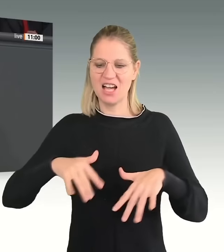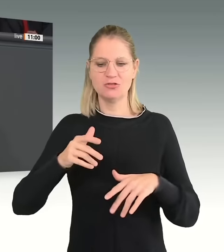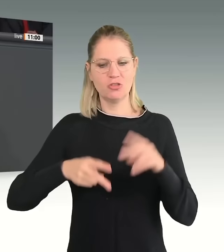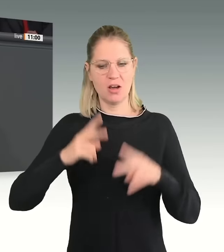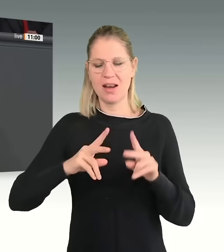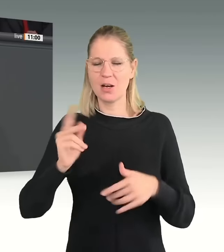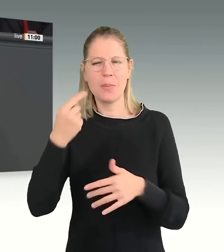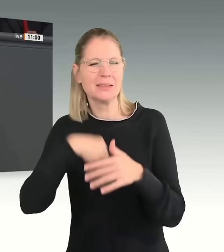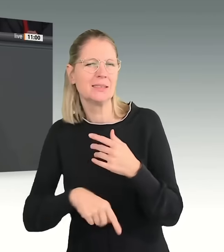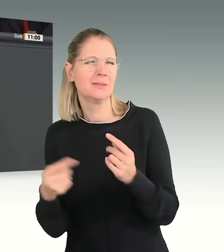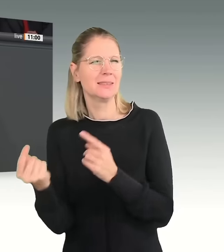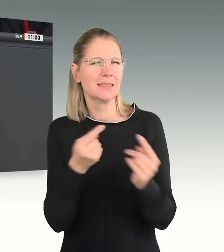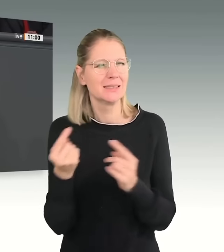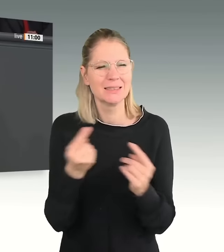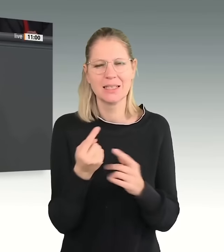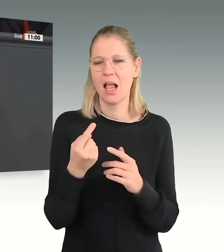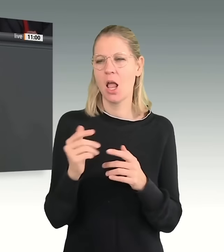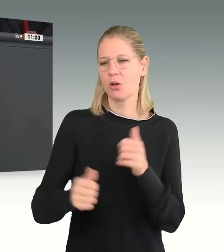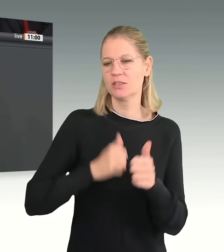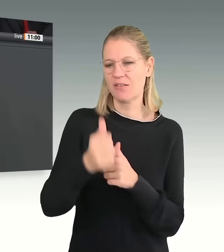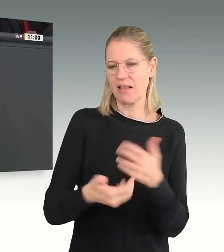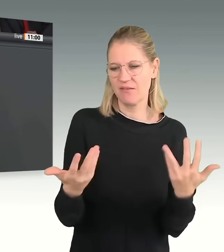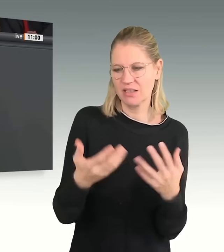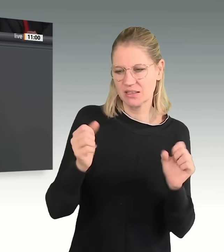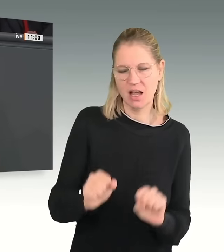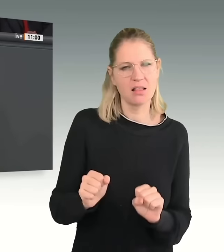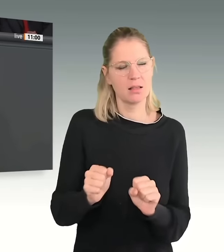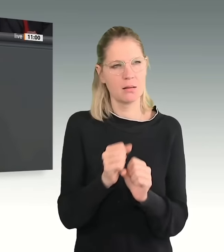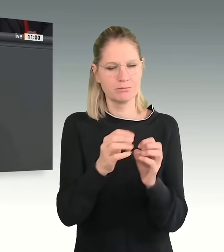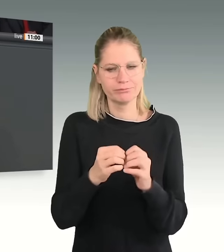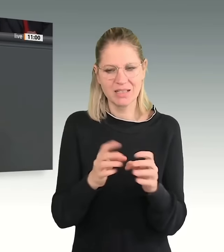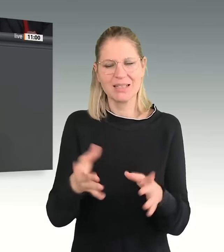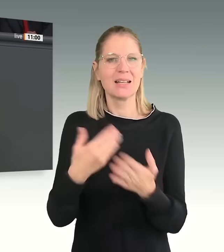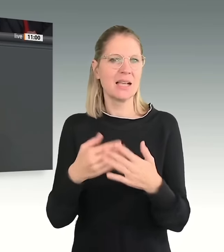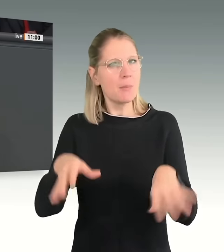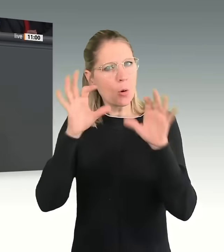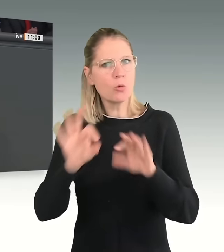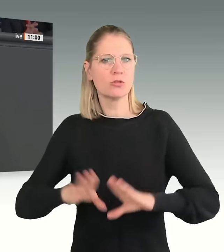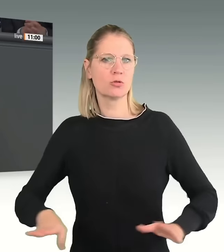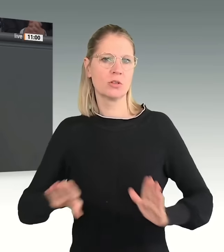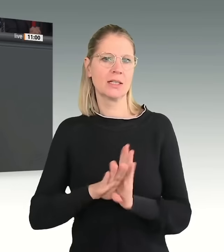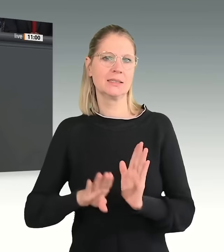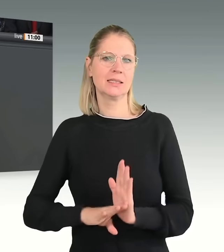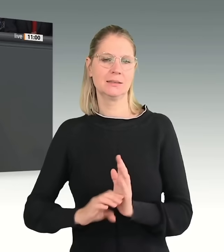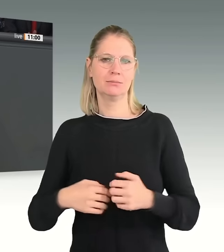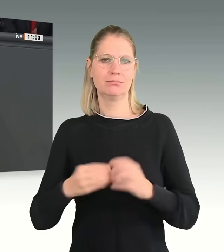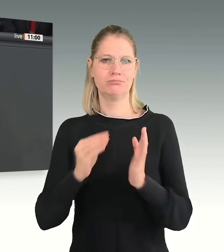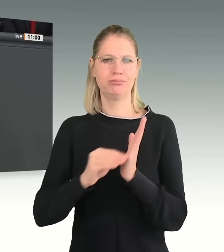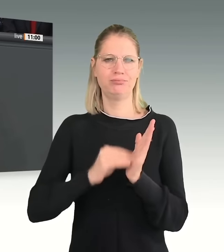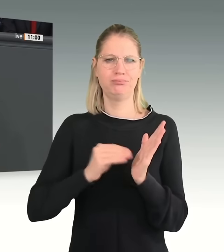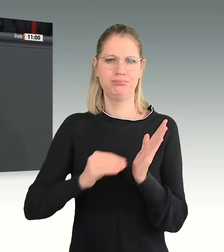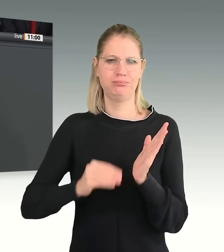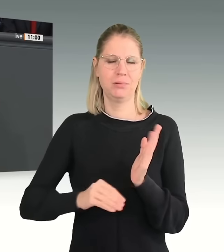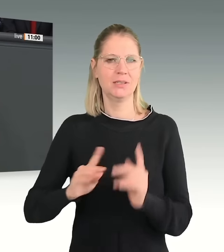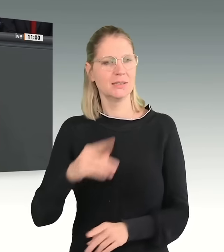daraus ziehen? Sie haben meiner Meinung nach ein extrem gutes Grundgesetz erarbeitet, in dem steht, die Würde des Menschen ist unantastbar, die Würde